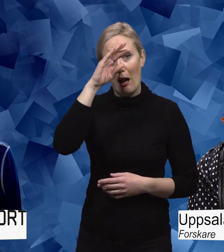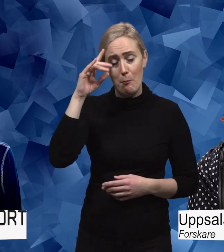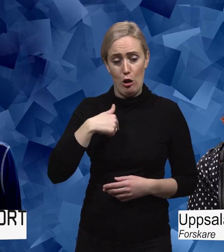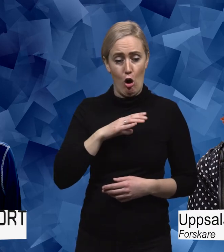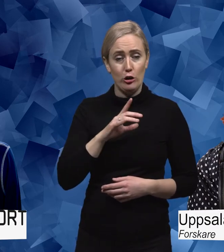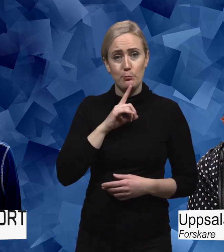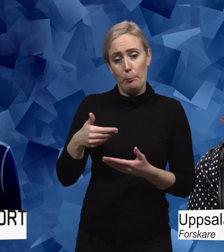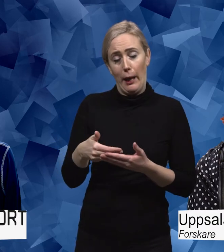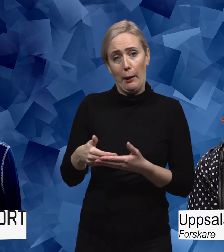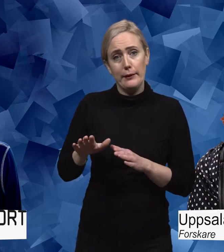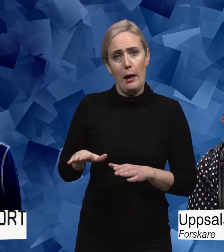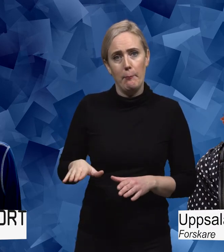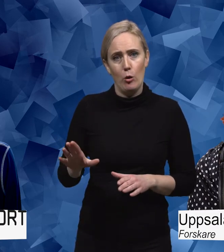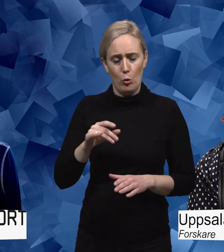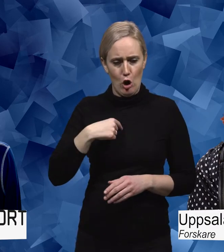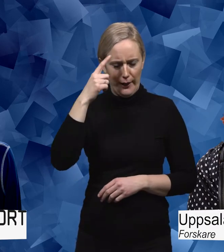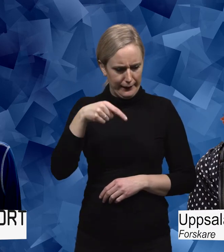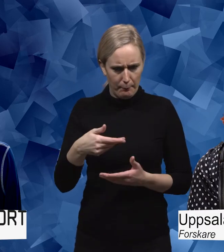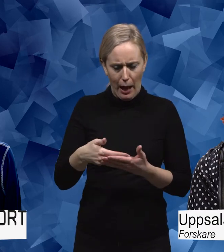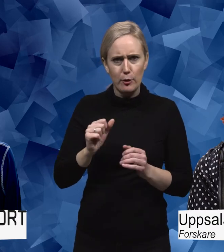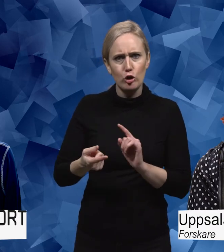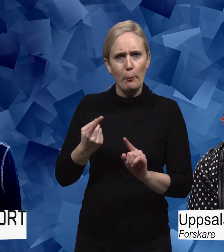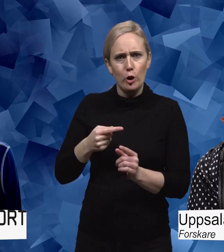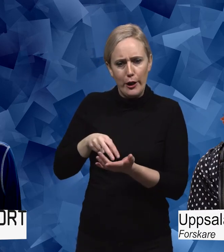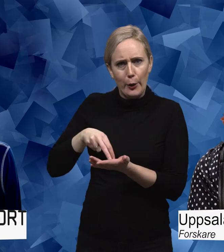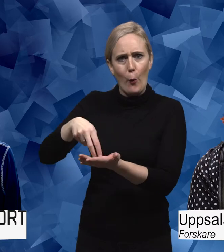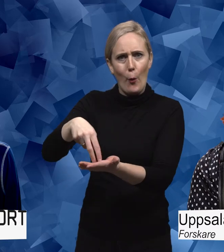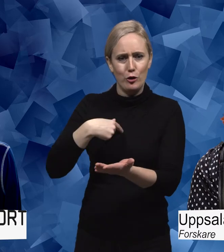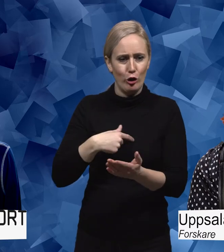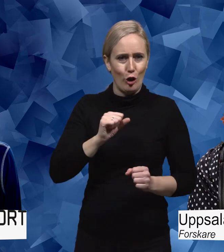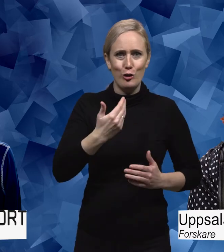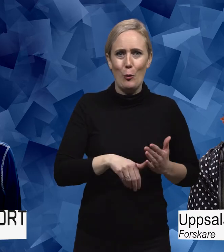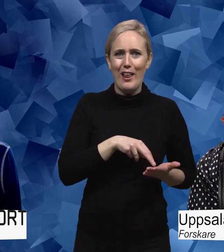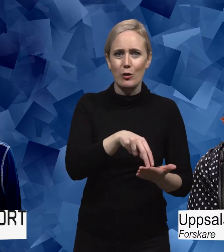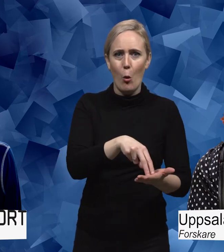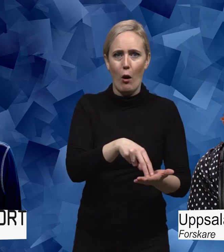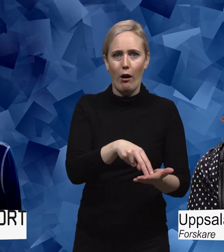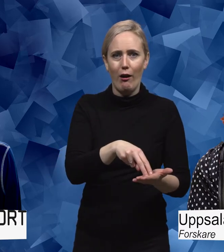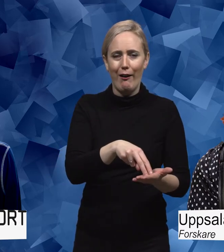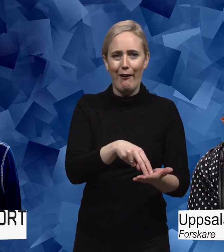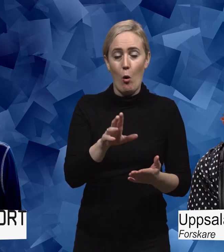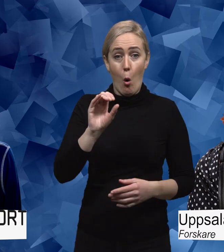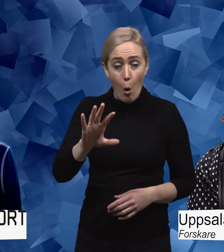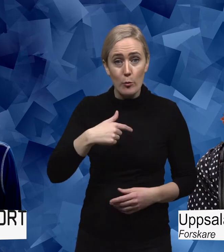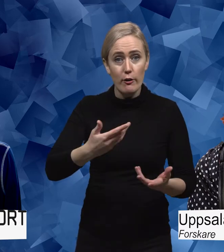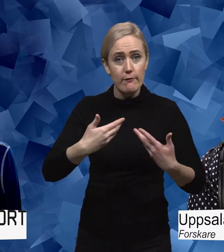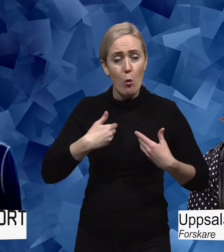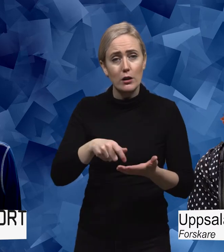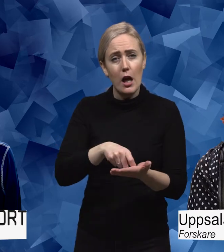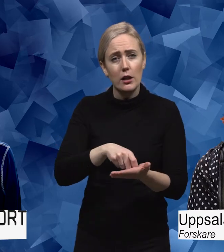tänkte att ska jag sluta gå nu när bebisen börjar lära sig? Hade jag fått den diagnosen i tonåren så är det nog väldigt mycket jag